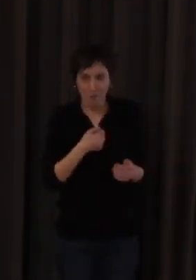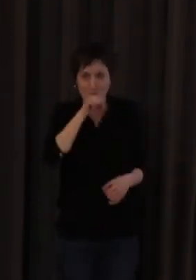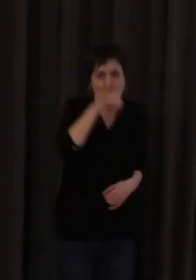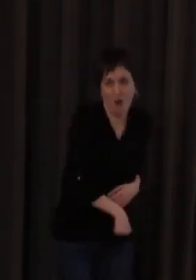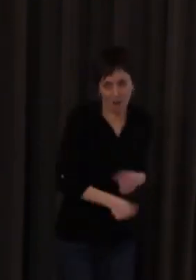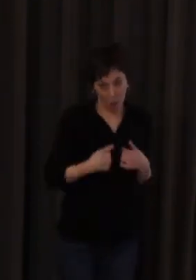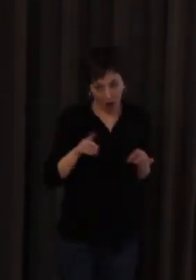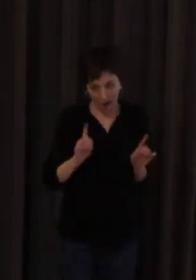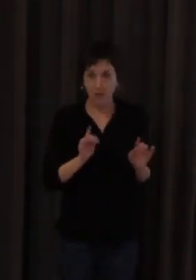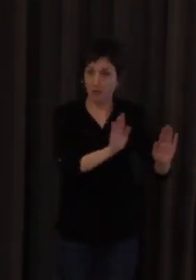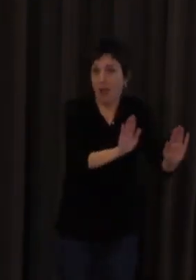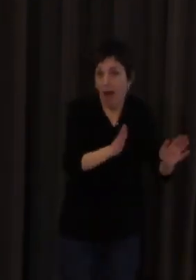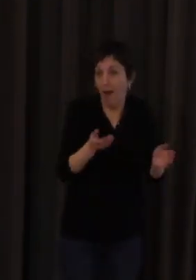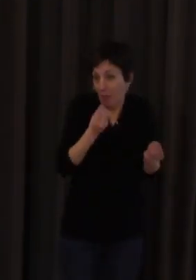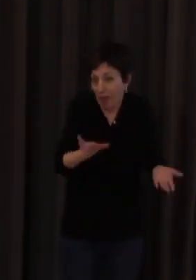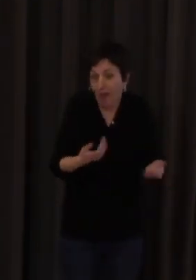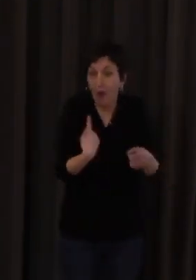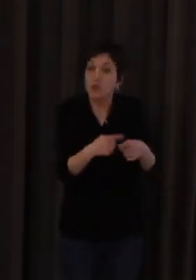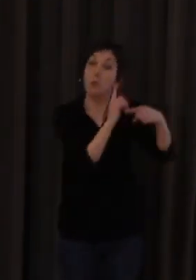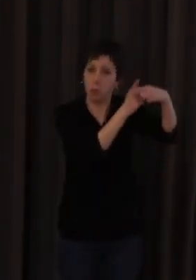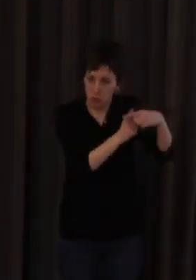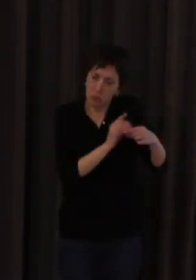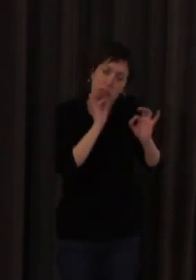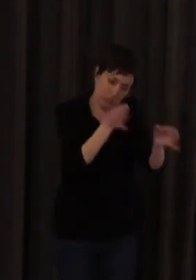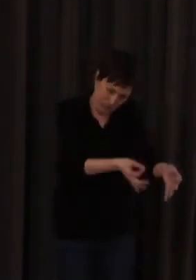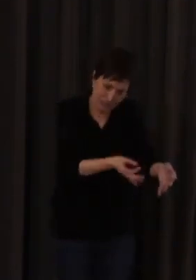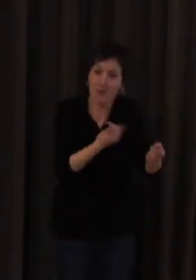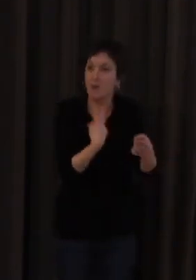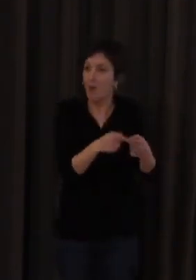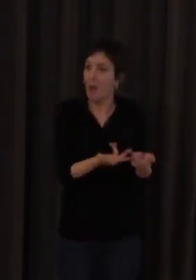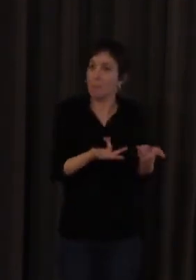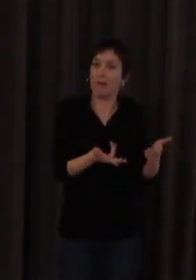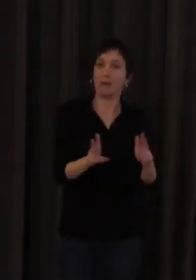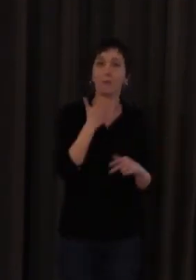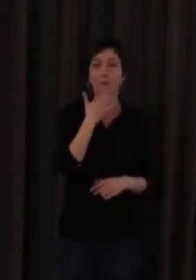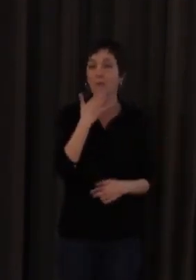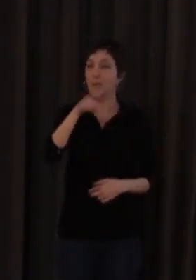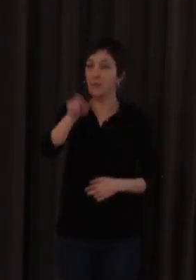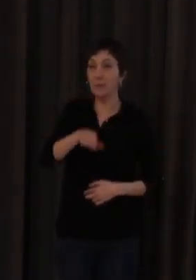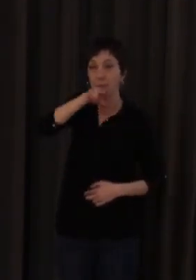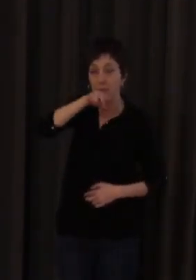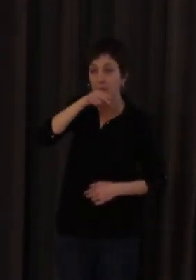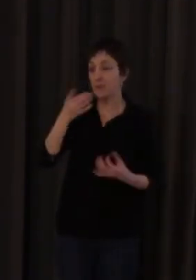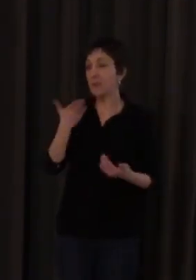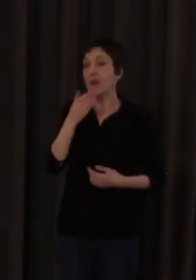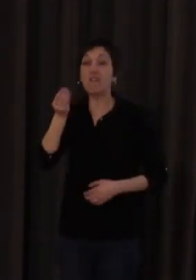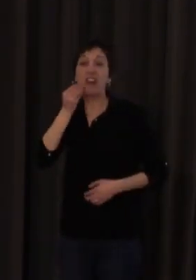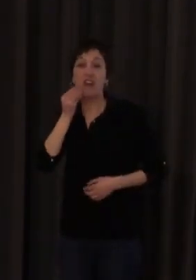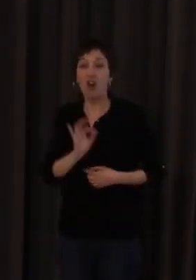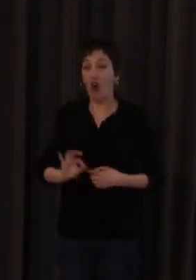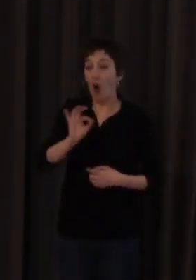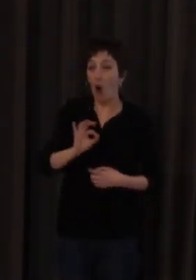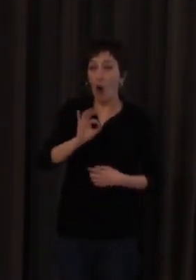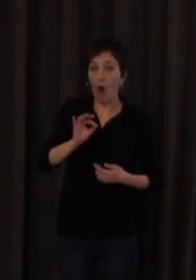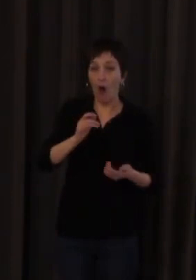tiene efectivamente sus cosas buenas porque permite que un hablante de cuenca y uno de ferrol pues utilicen el mismo